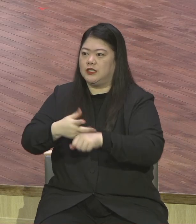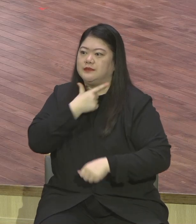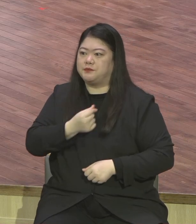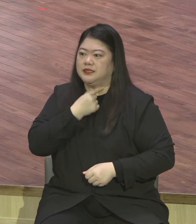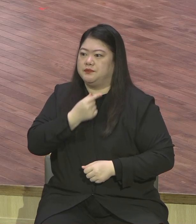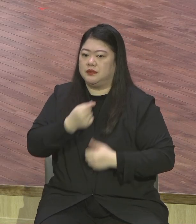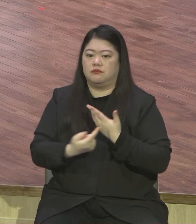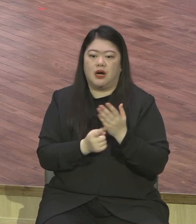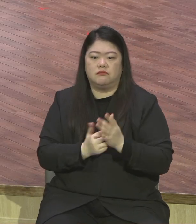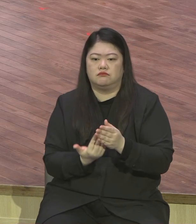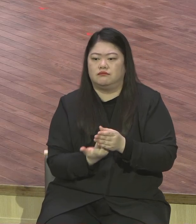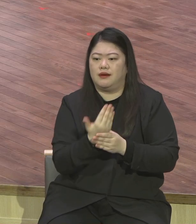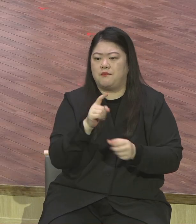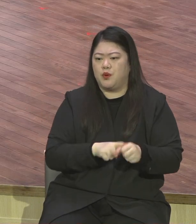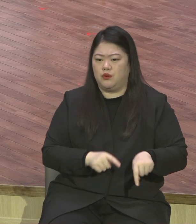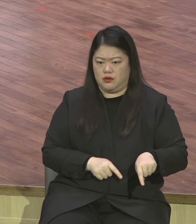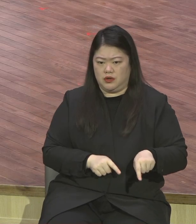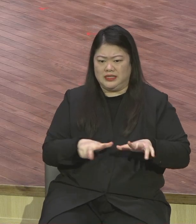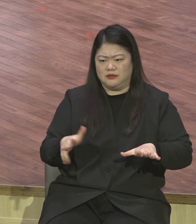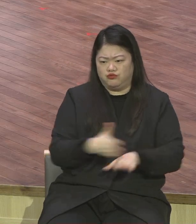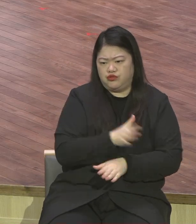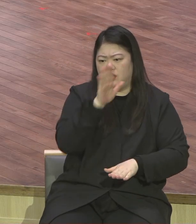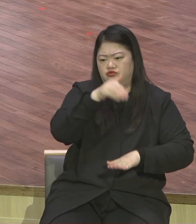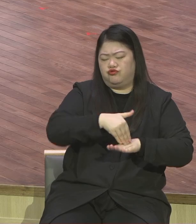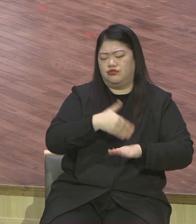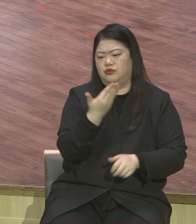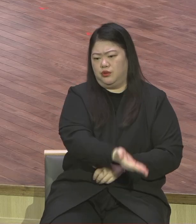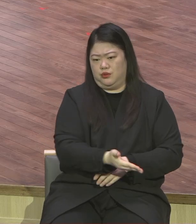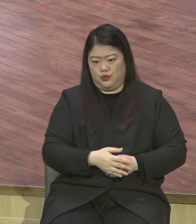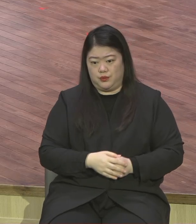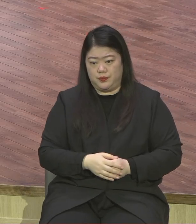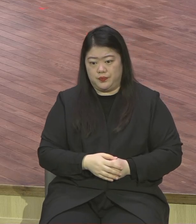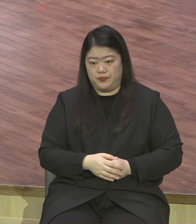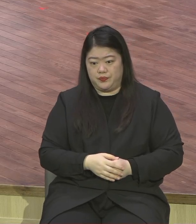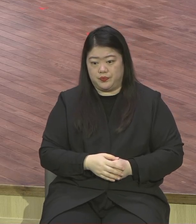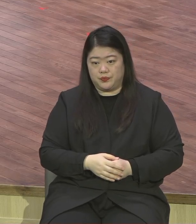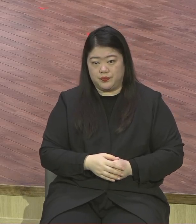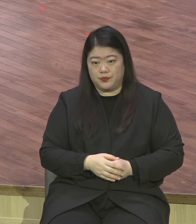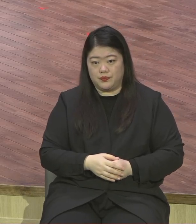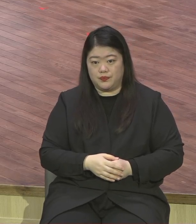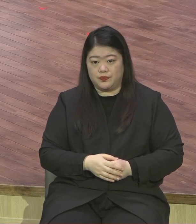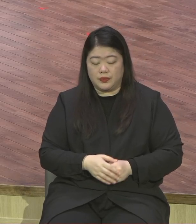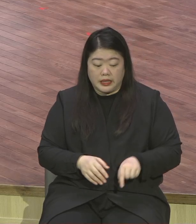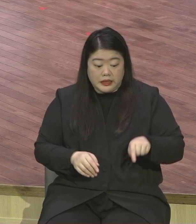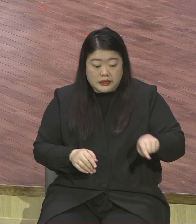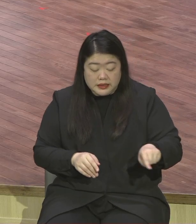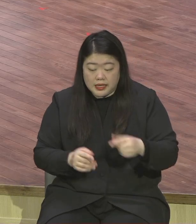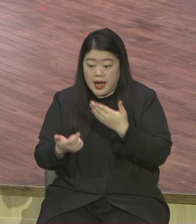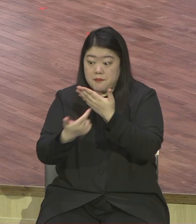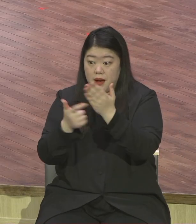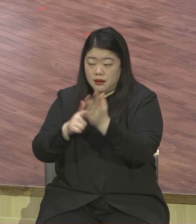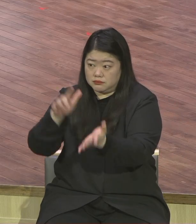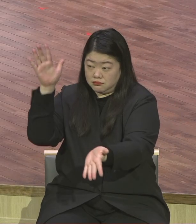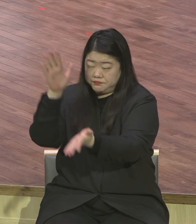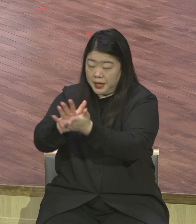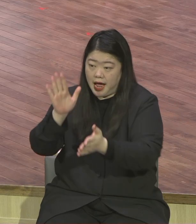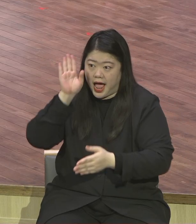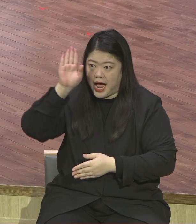즉각하고 싶은 날은 언어부터 공부합니다 초등학교 중학교 고등학교 대학교 그 과정이 얼마나 장식이 삼장이